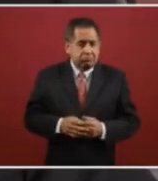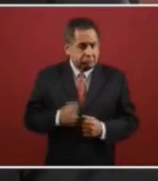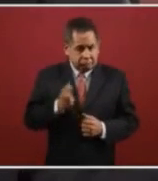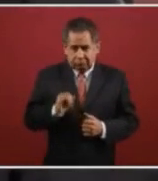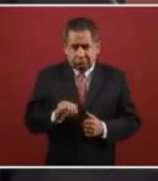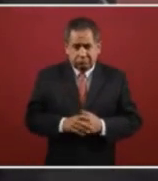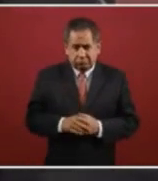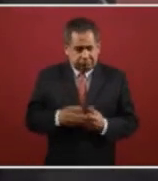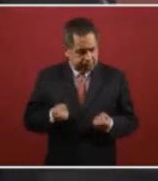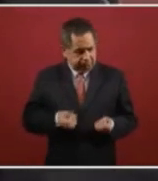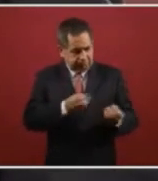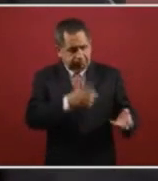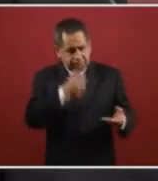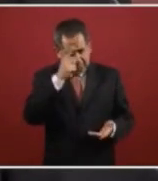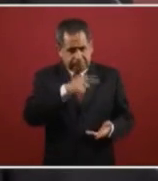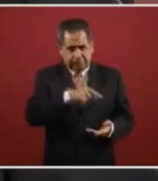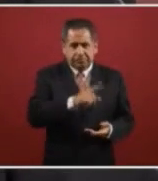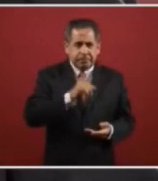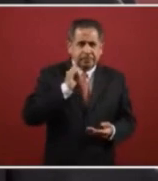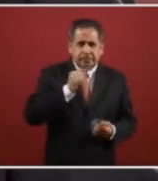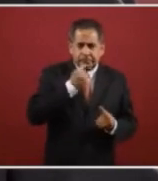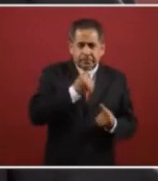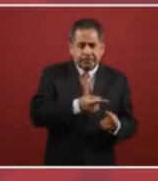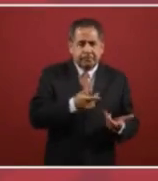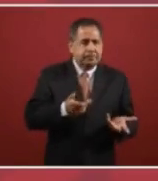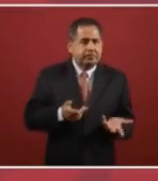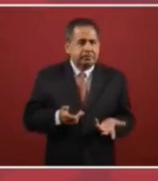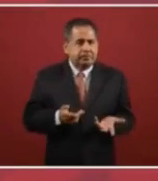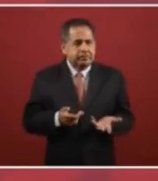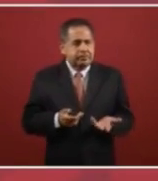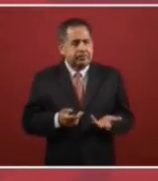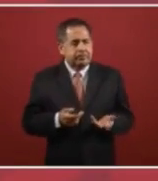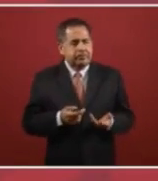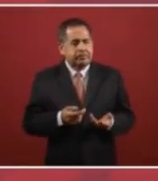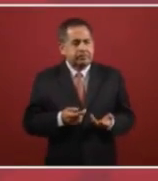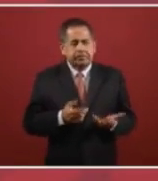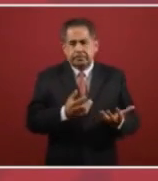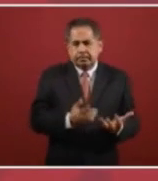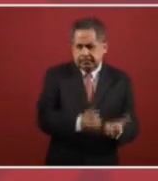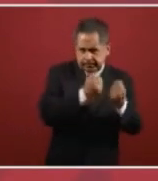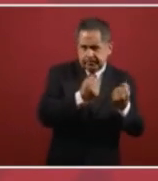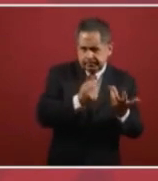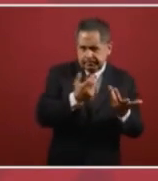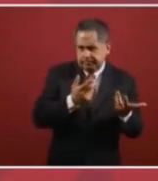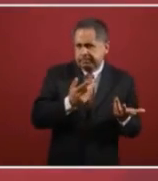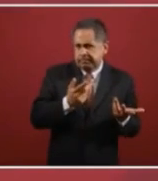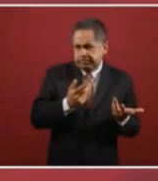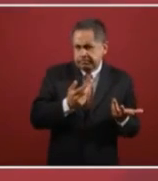para que no pierda la vida la niña o el niño